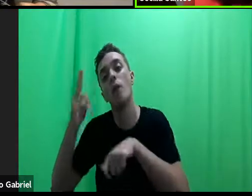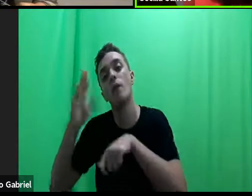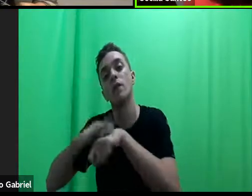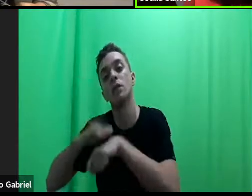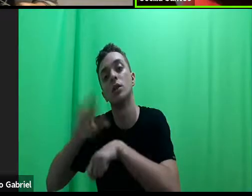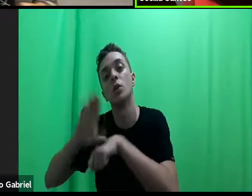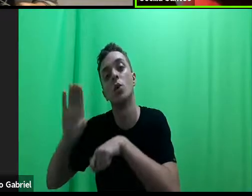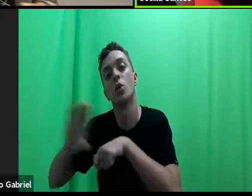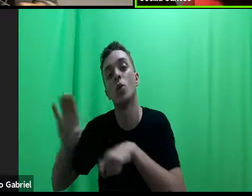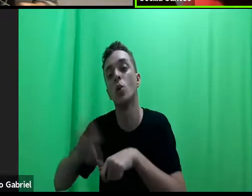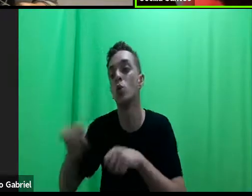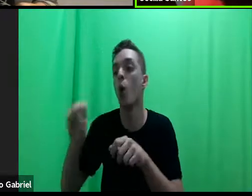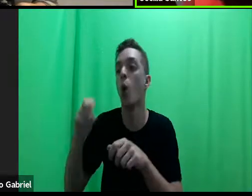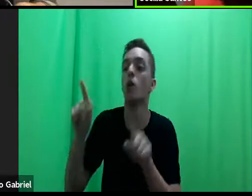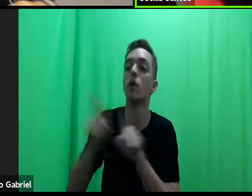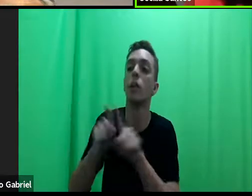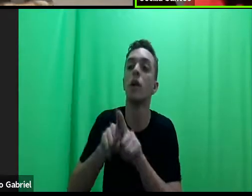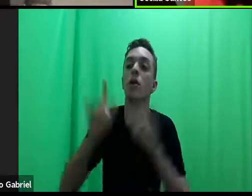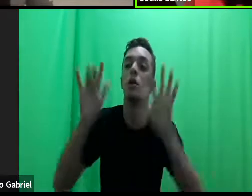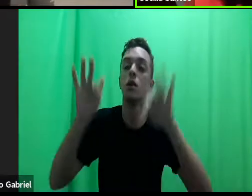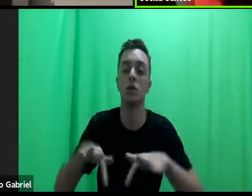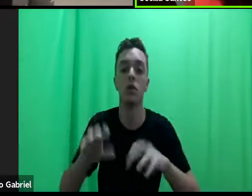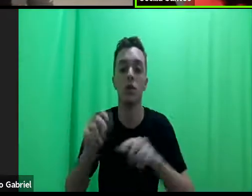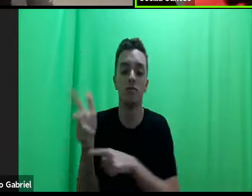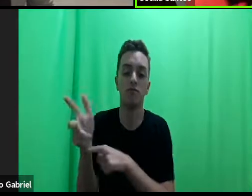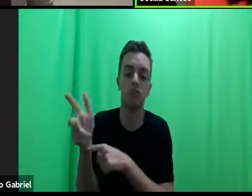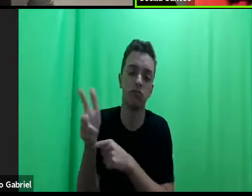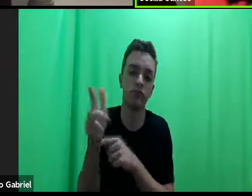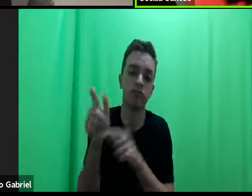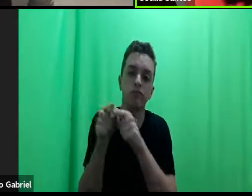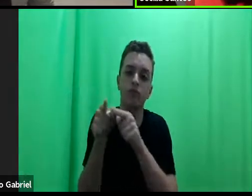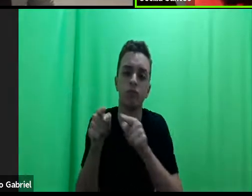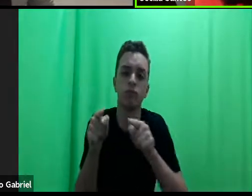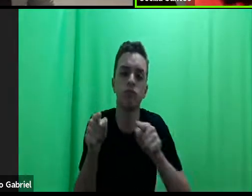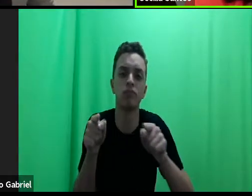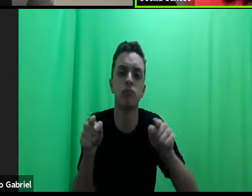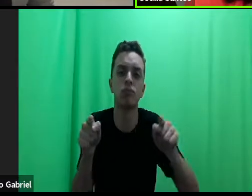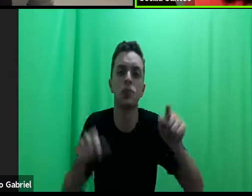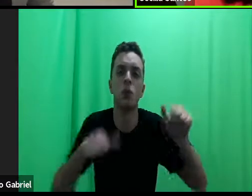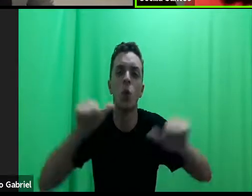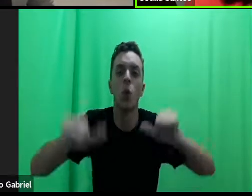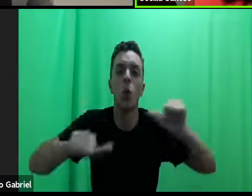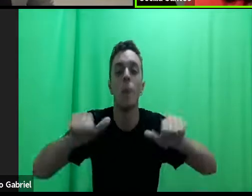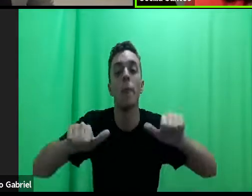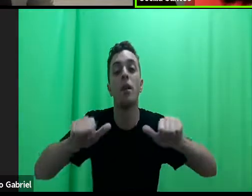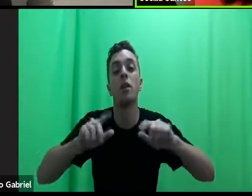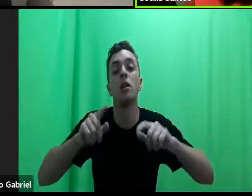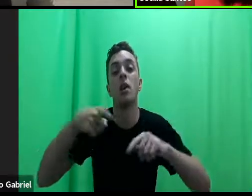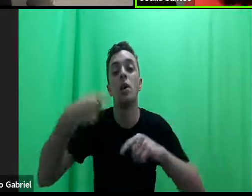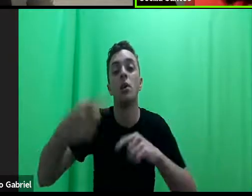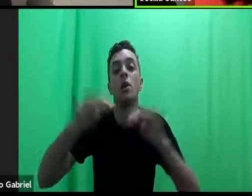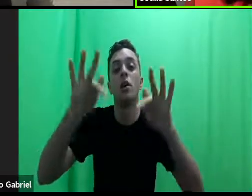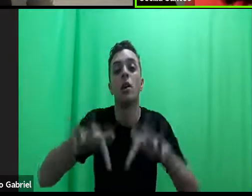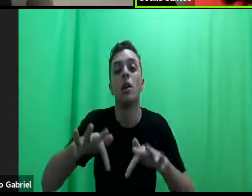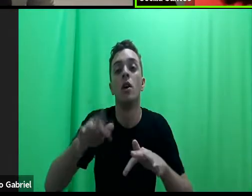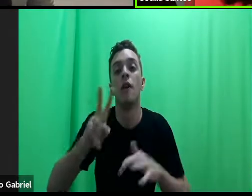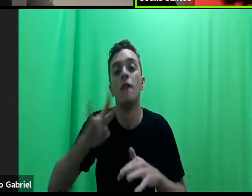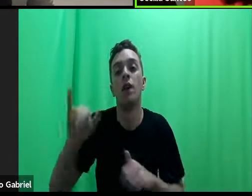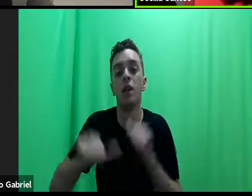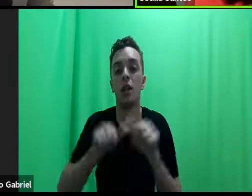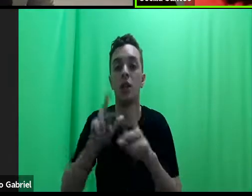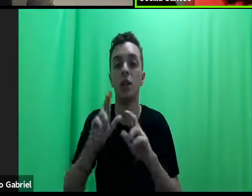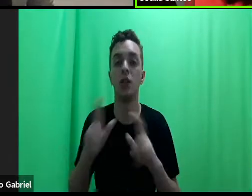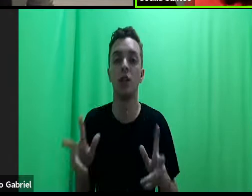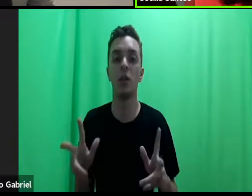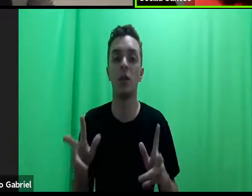ou vai documentando essa transformação e os resultados, não tem que ser quantitativo, pode ser